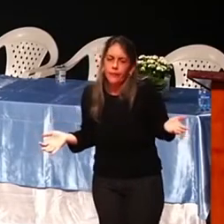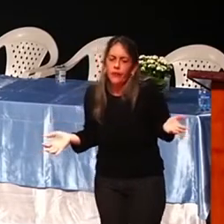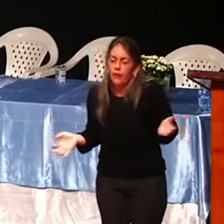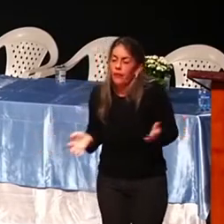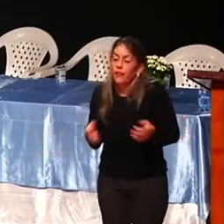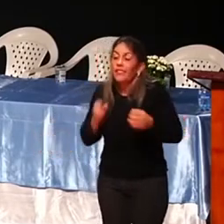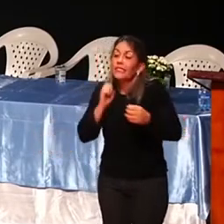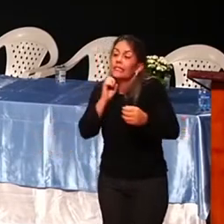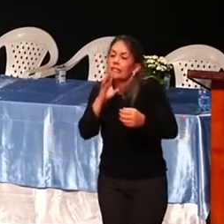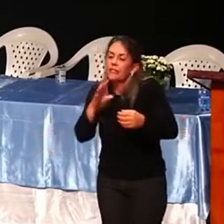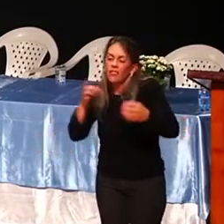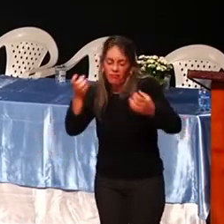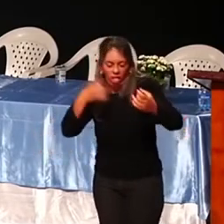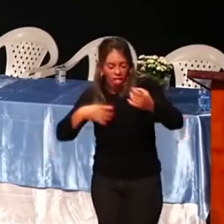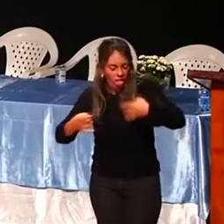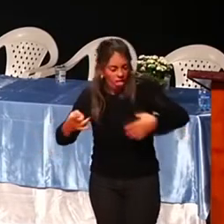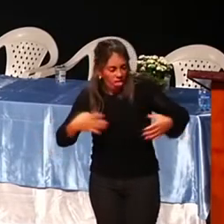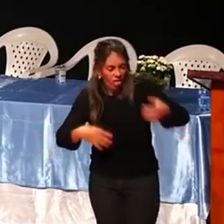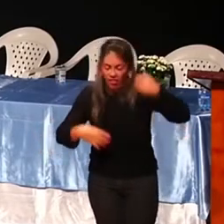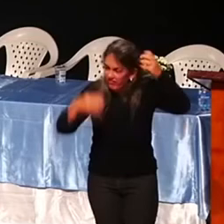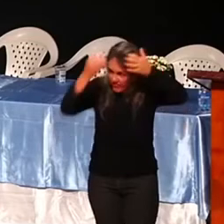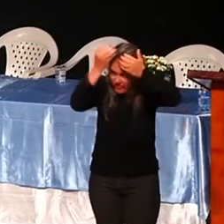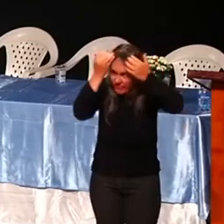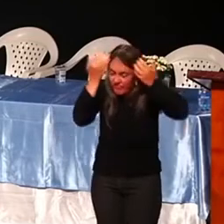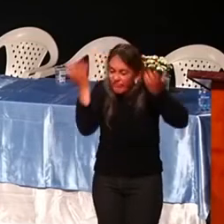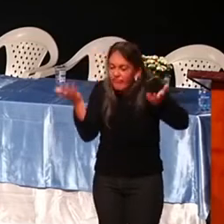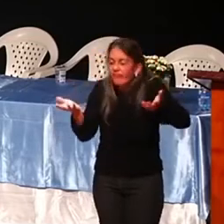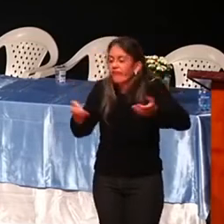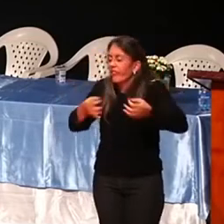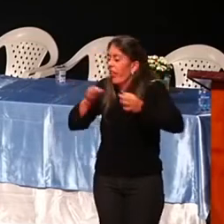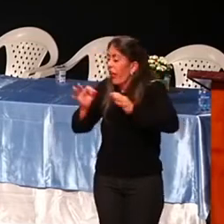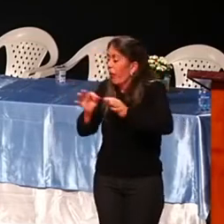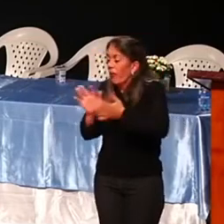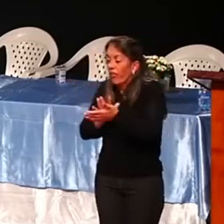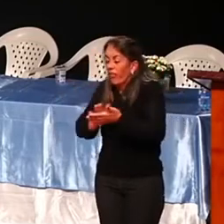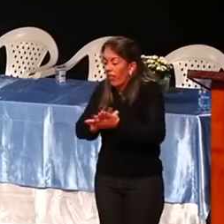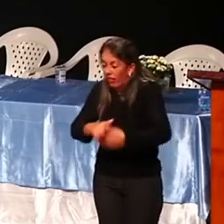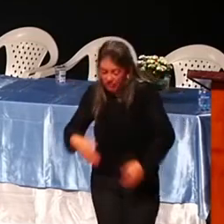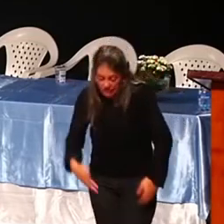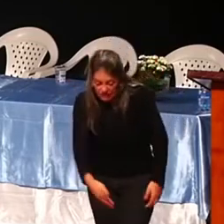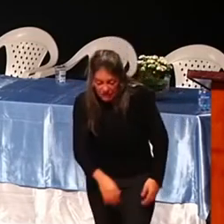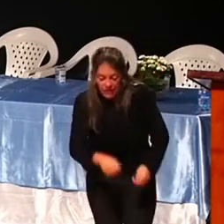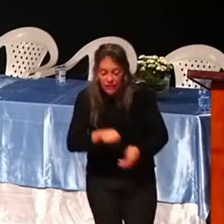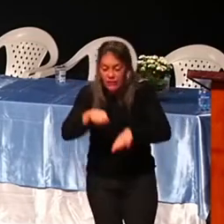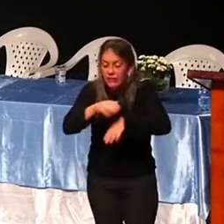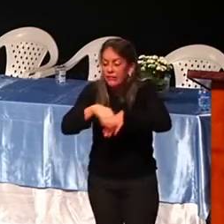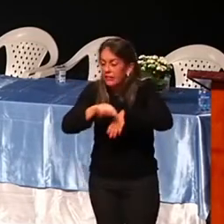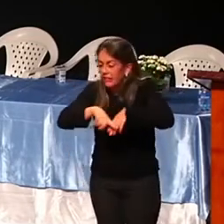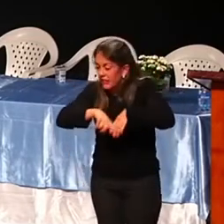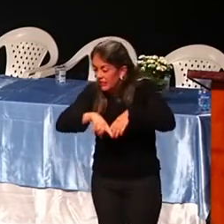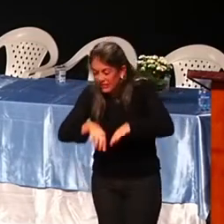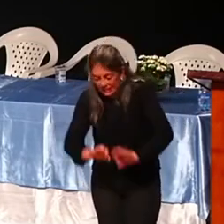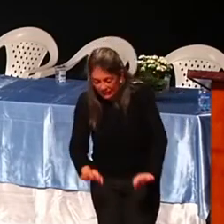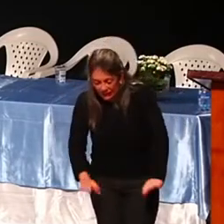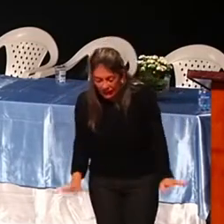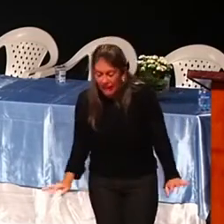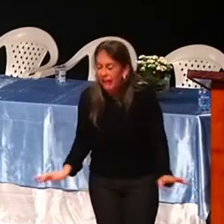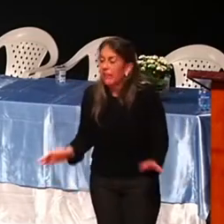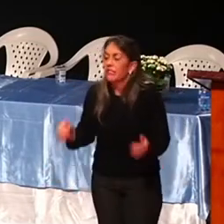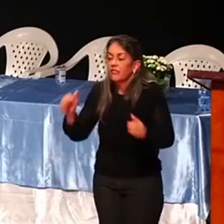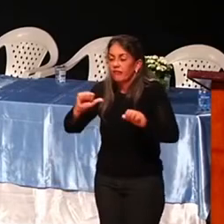deixar do jeito que tá, vem, com as raízes desse tamanho, as pernas piludas, aí vai encontrar alguém na palestra que elas,